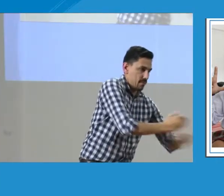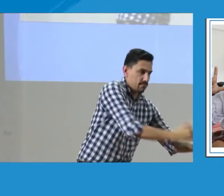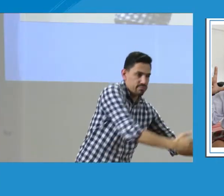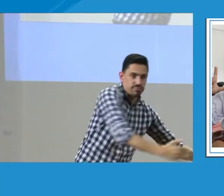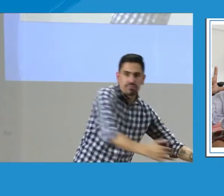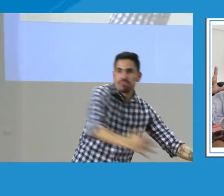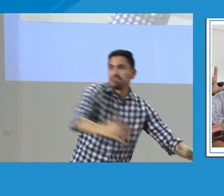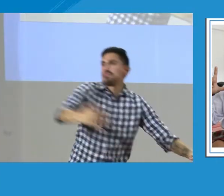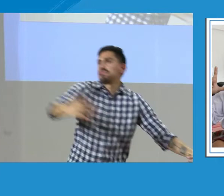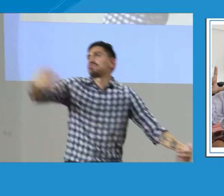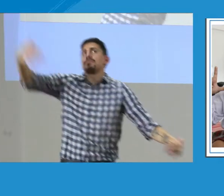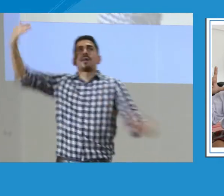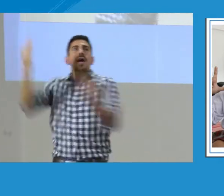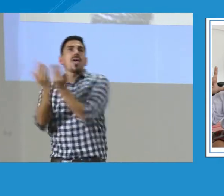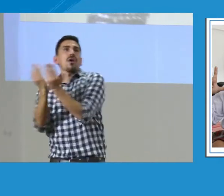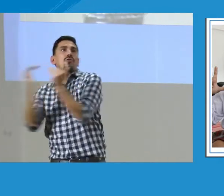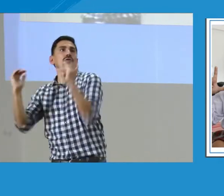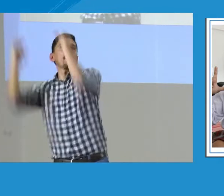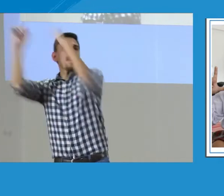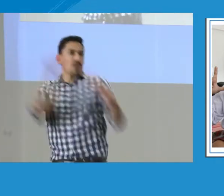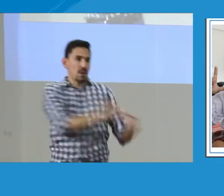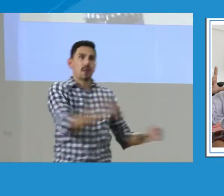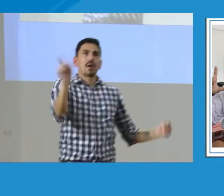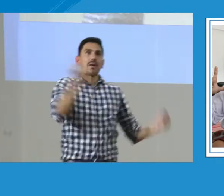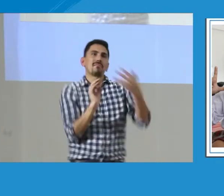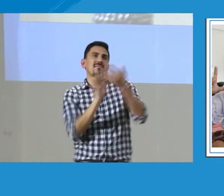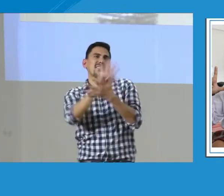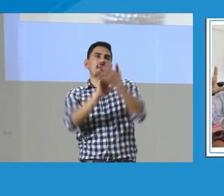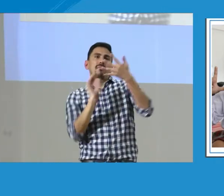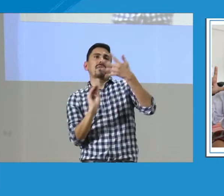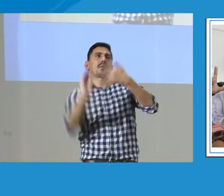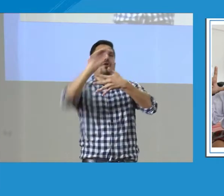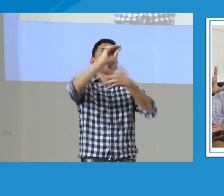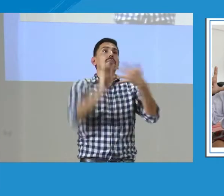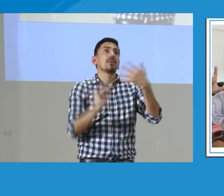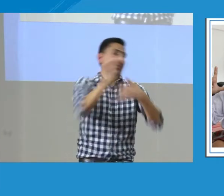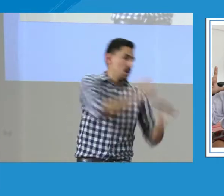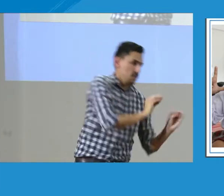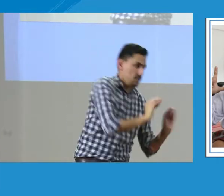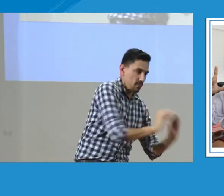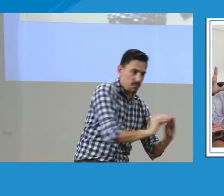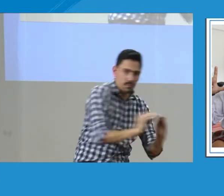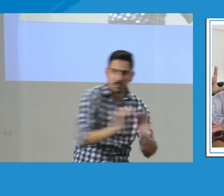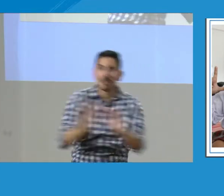sobre todo en los territorios con la primera infancia hasta la educación básica.